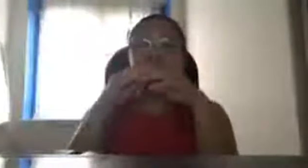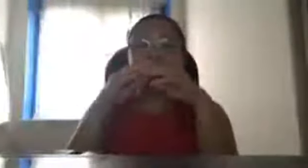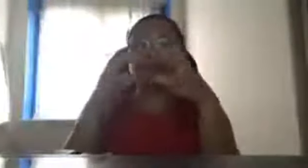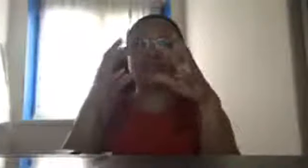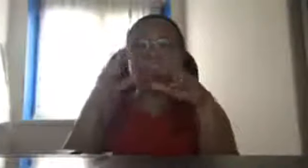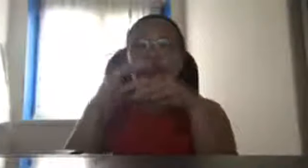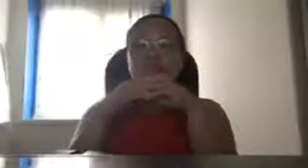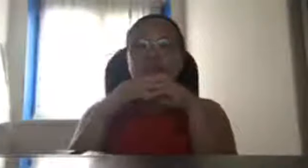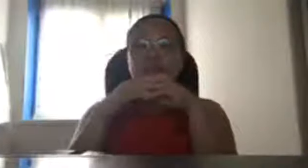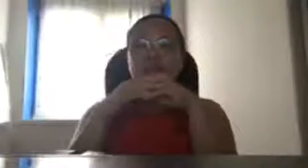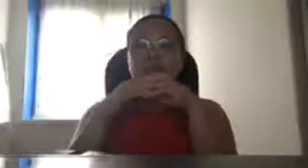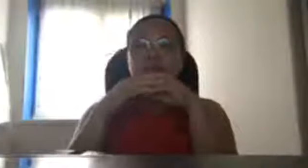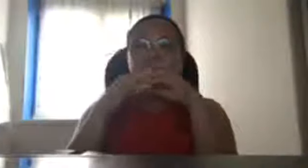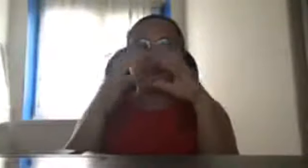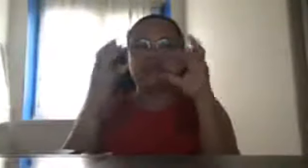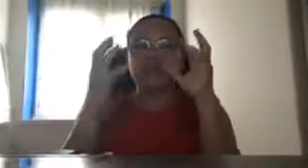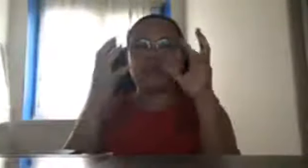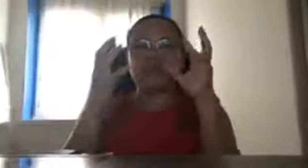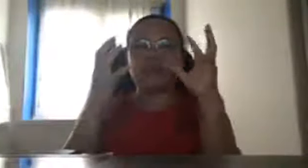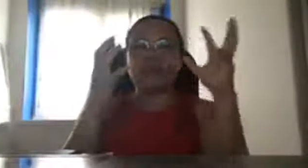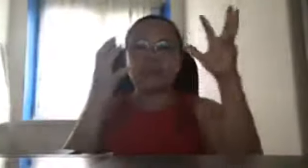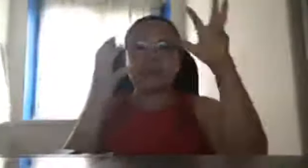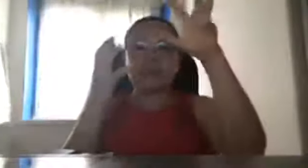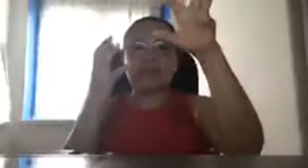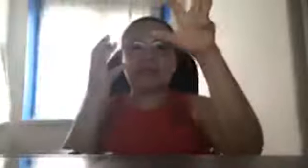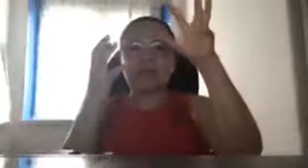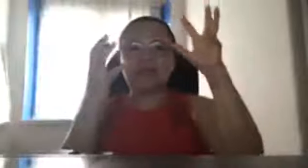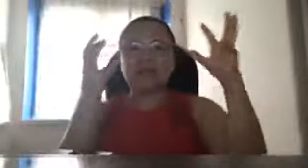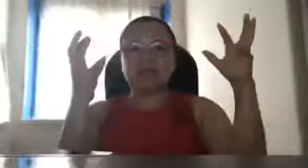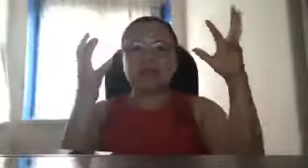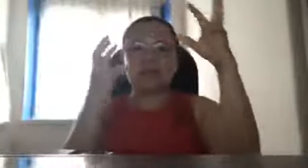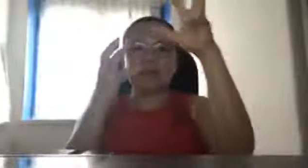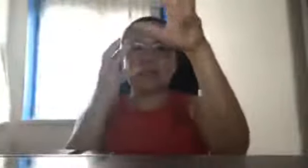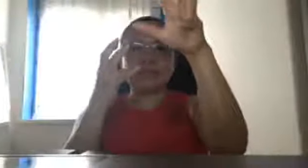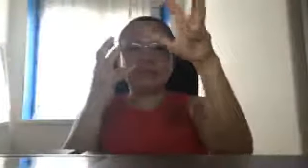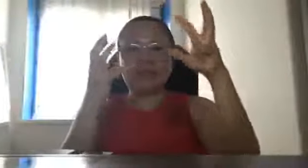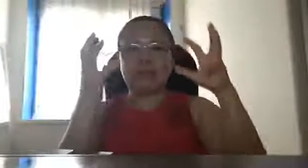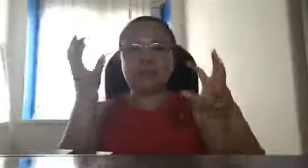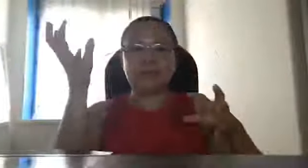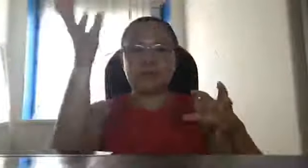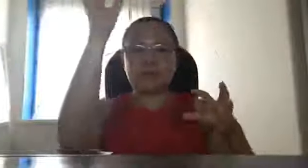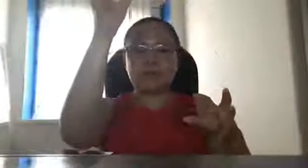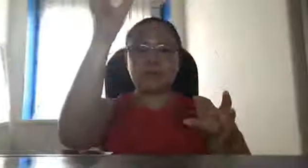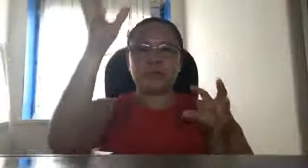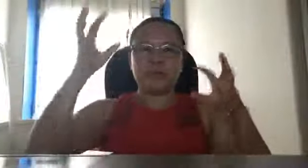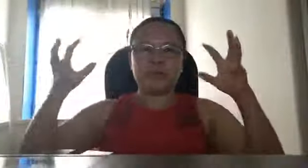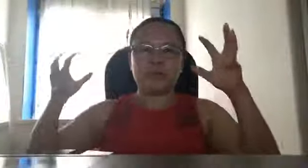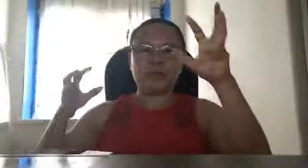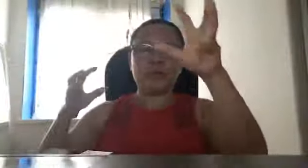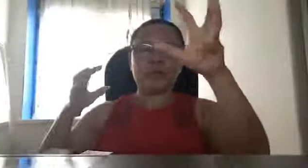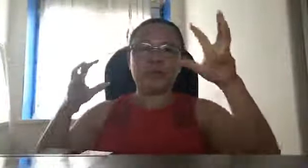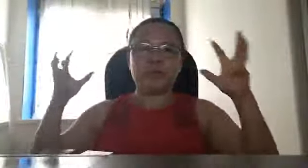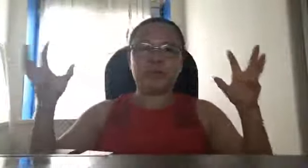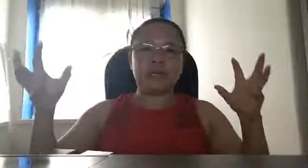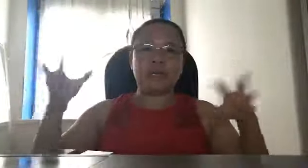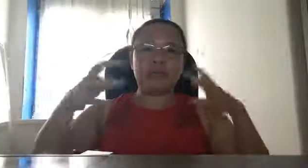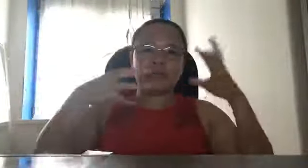ako matapang tayo pero eh ang ano ngayon ay puro puro ano na ngayon